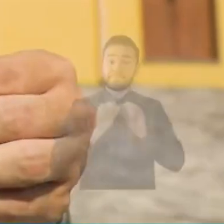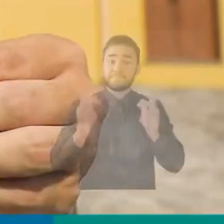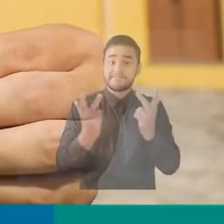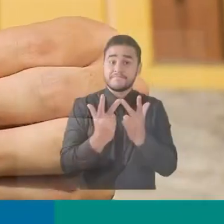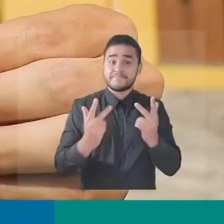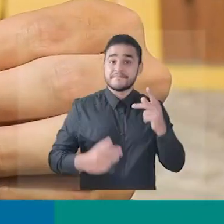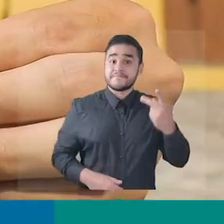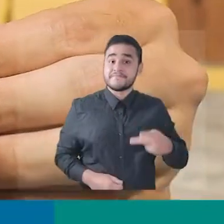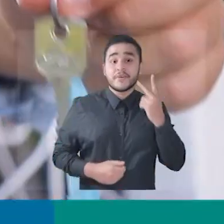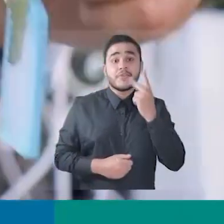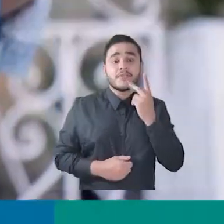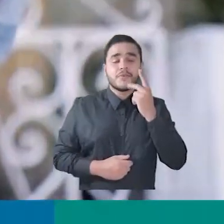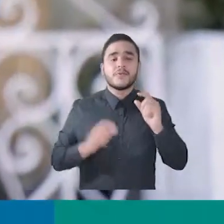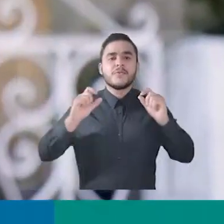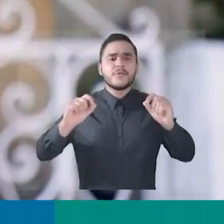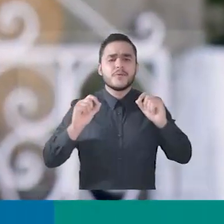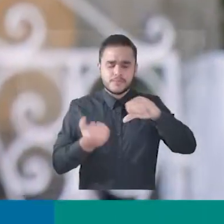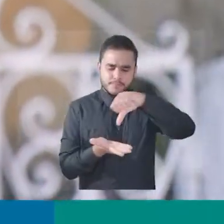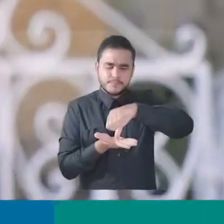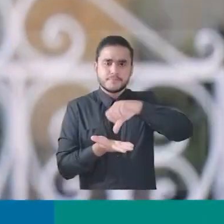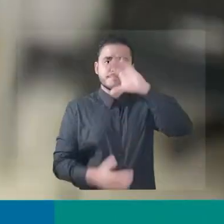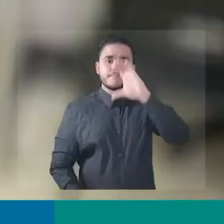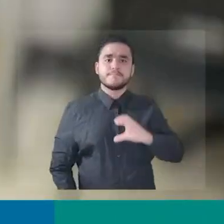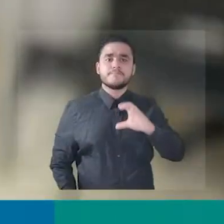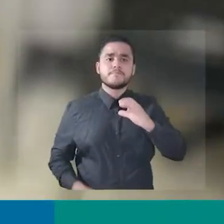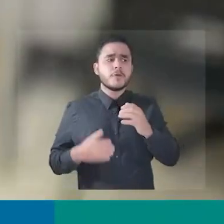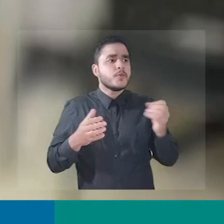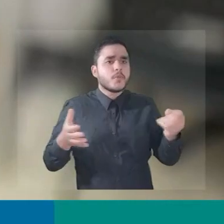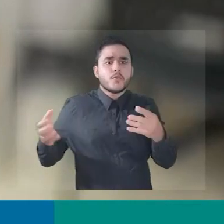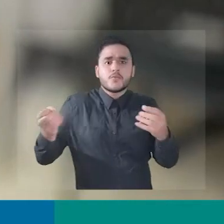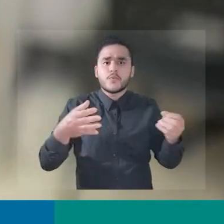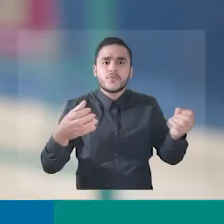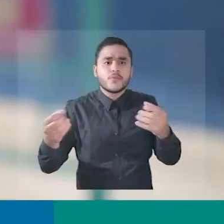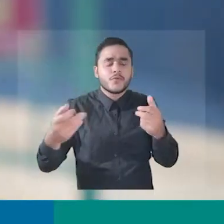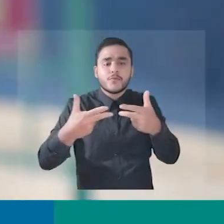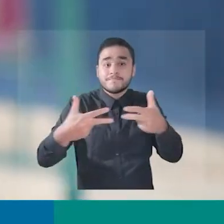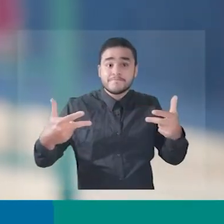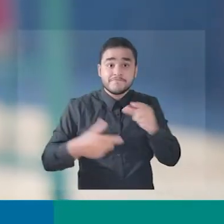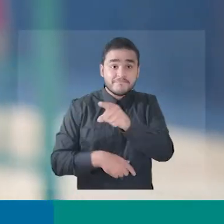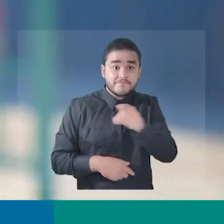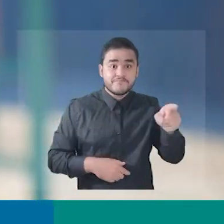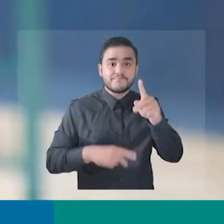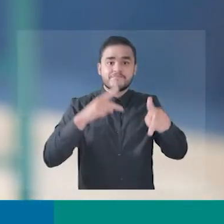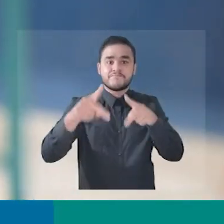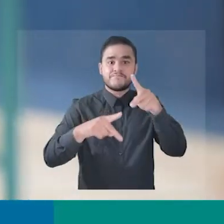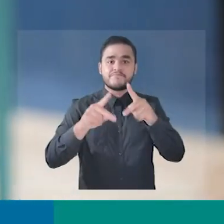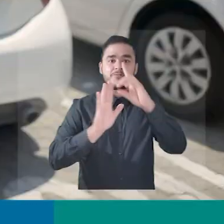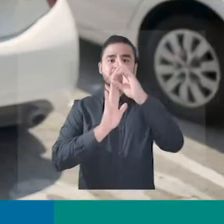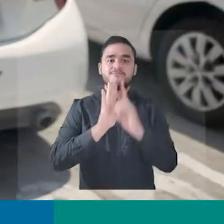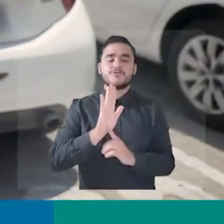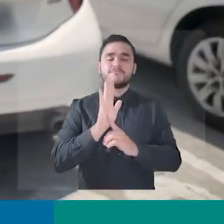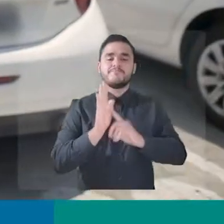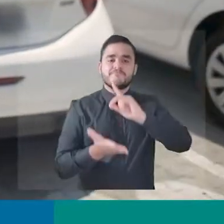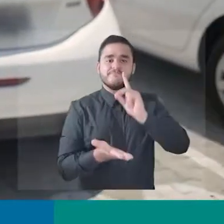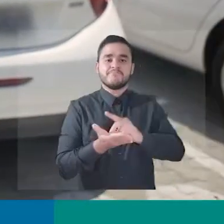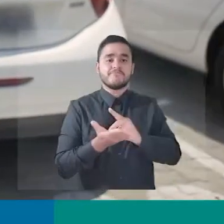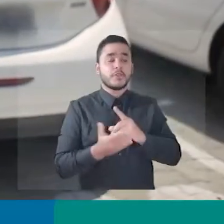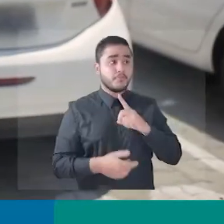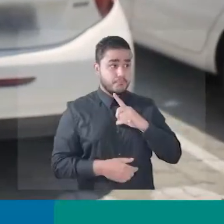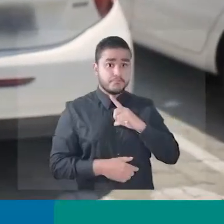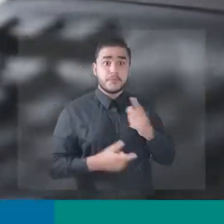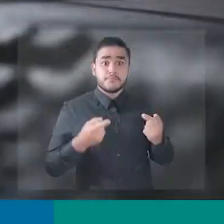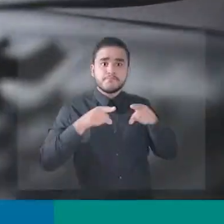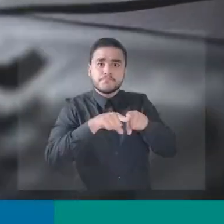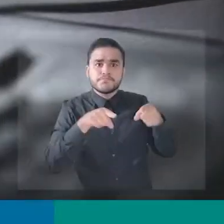A Câmara Municipal de Fortaleza está ampliando a Central da Cidadania para dar voz a todos e garantir os seus direitos. Novos parceiros